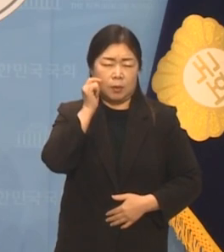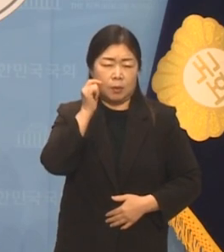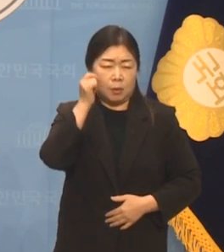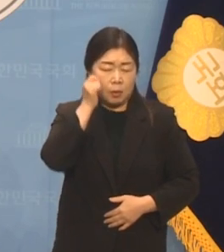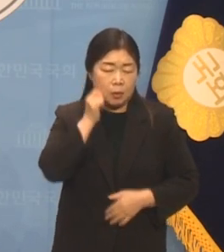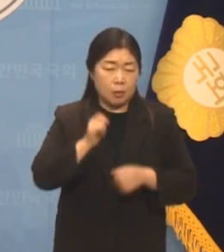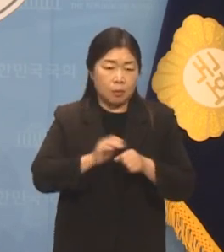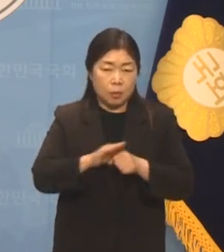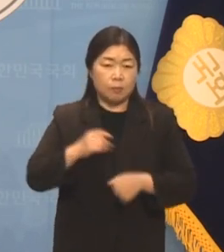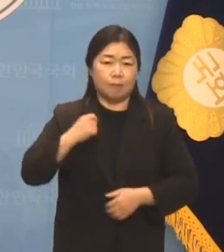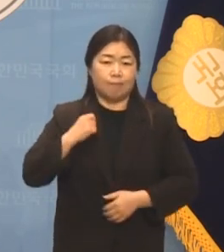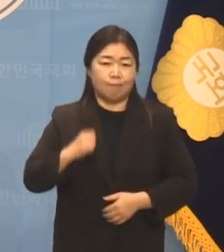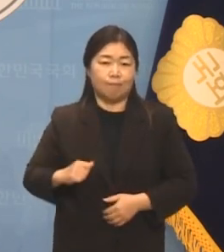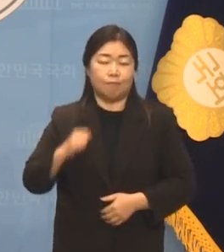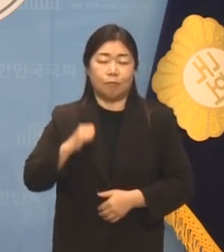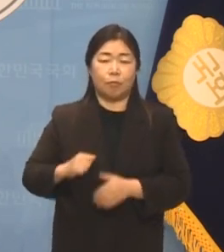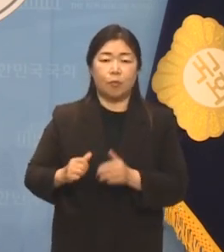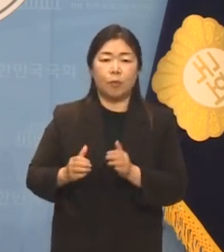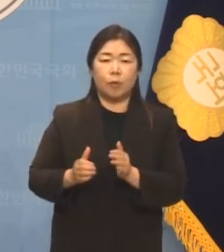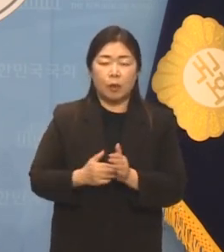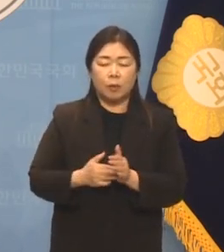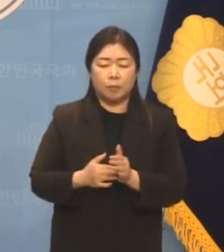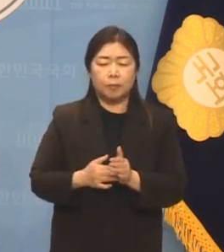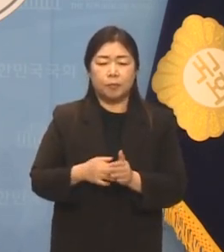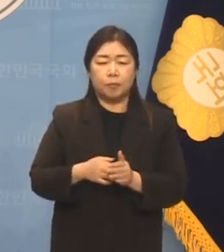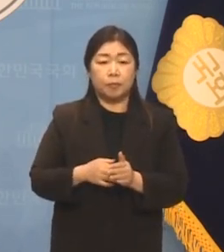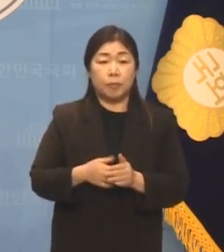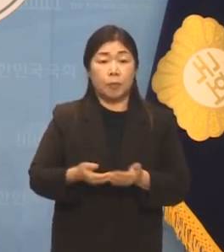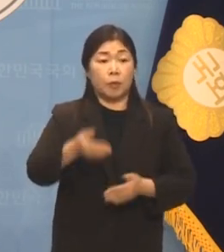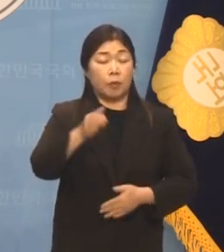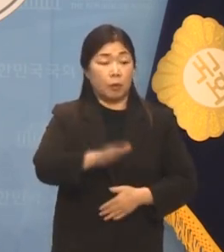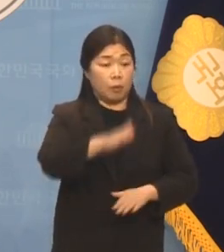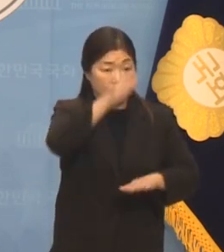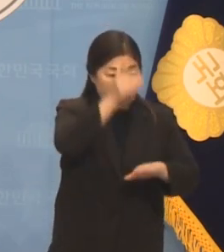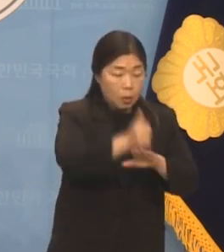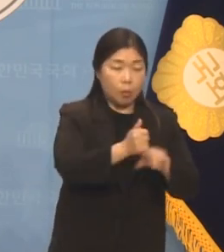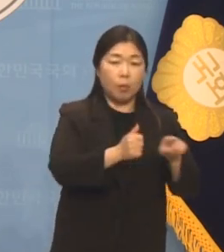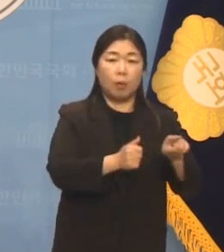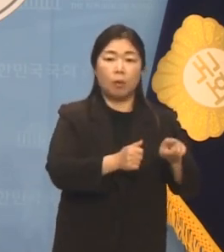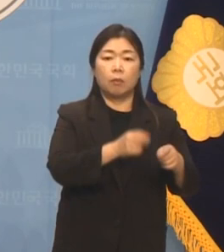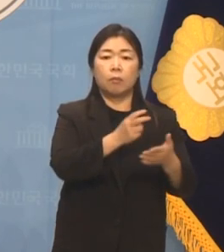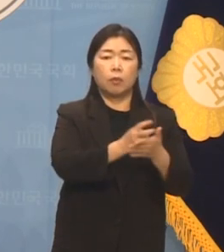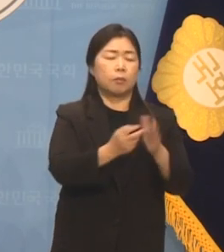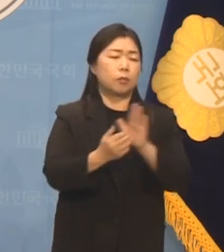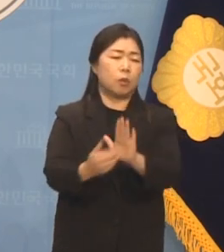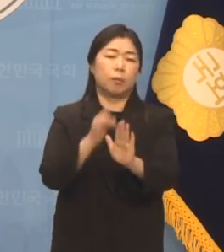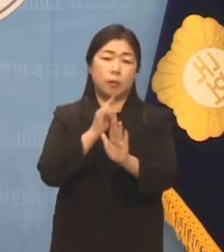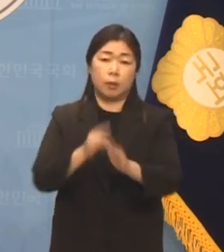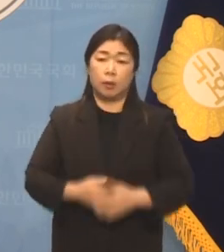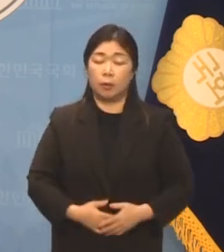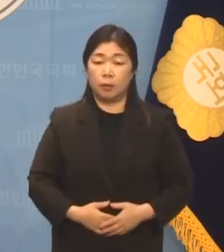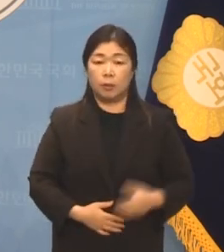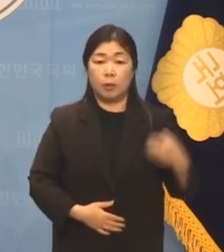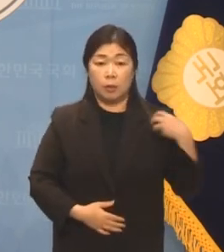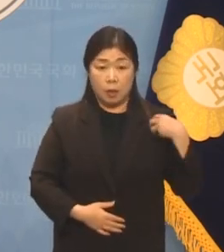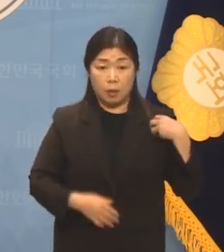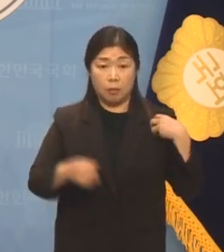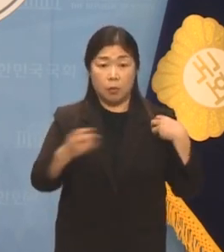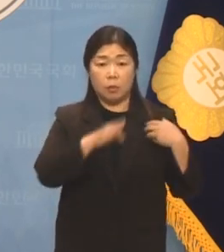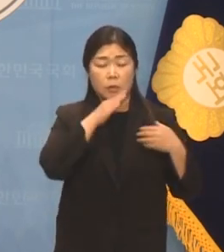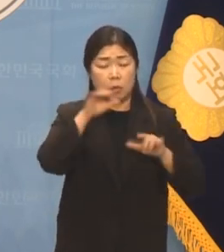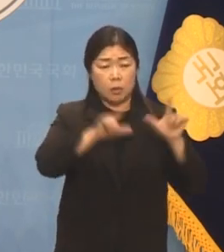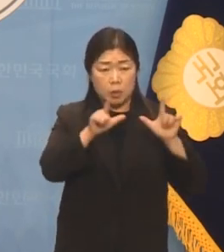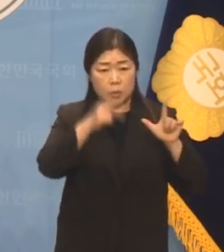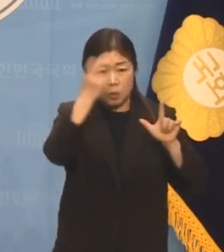법을 끝내 거부하겠다고 국무회의에서는 의결했습니다. 책임도 진실도